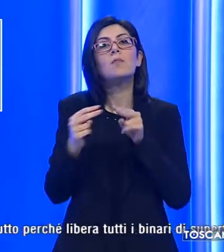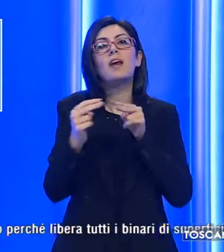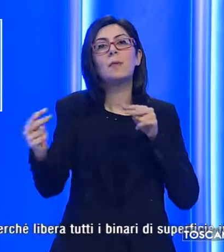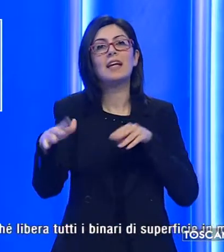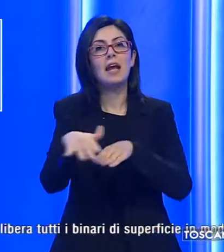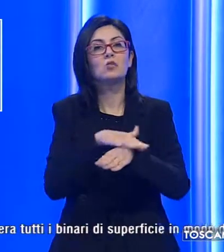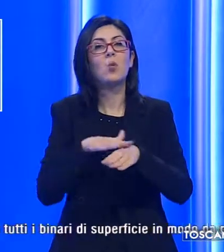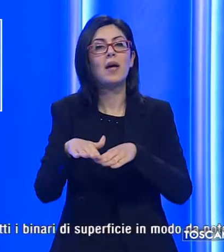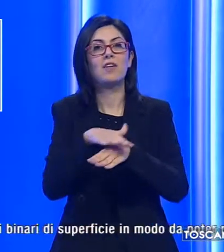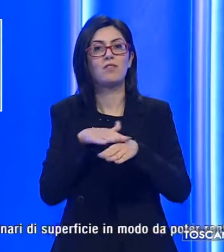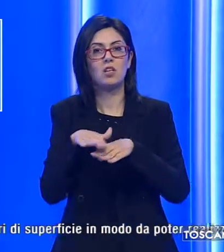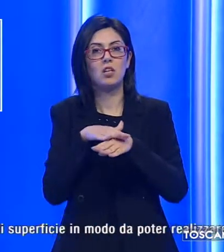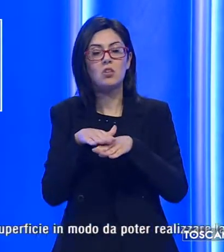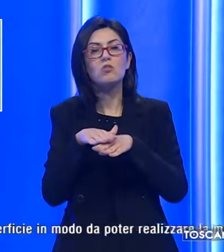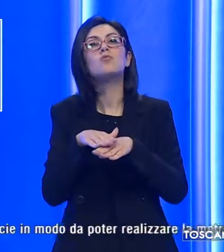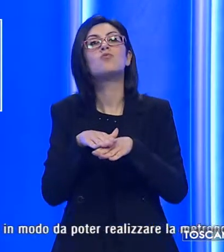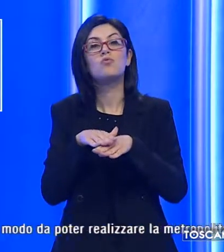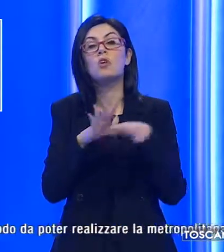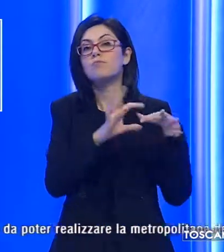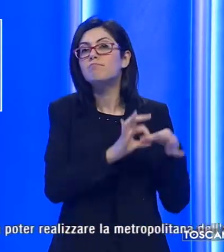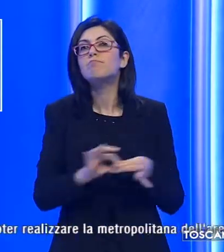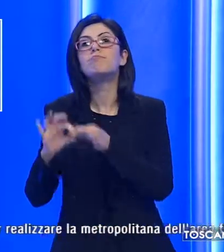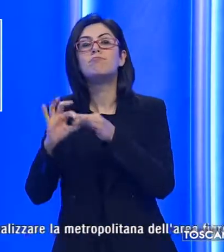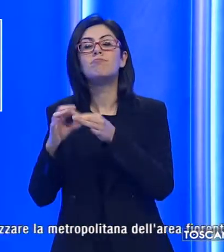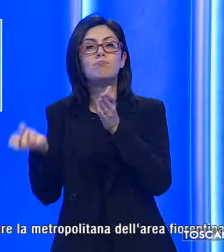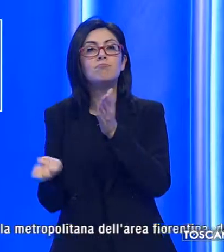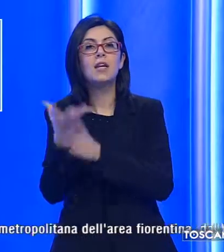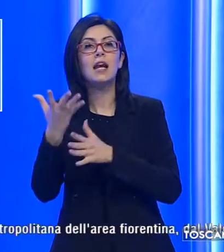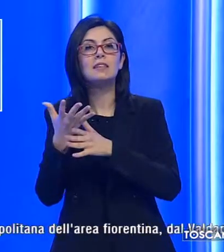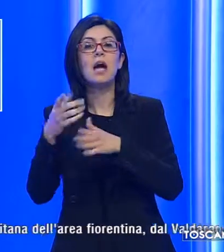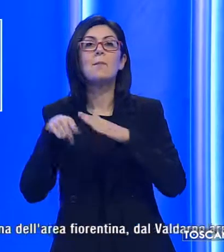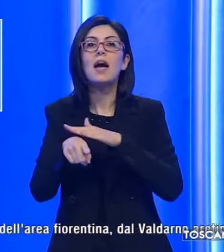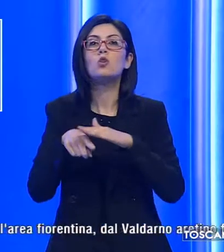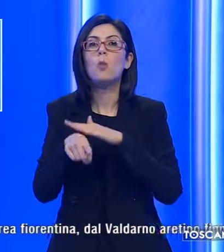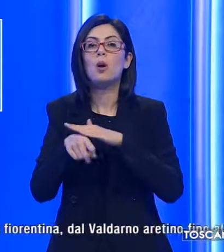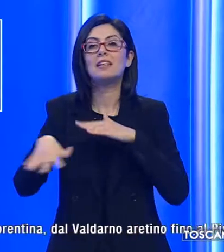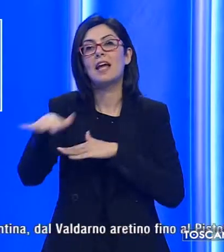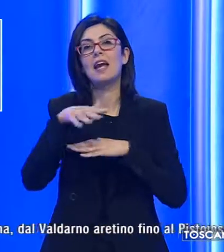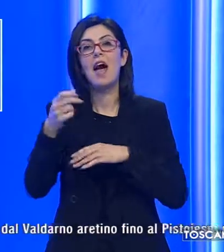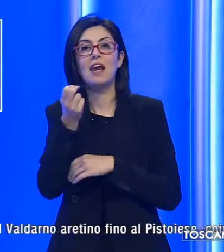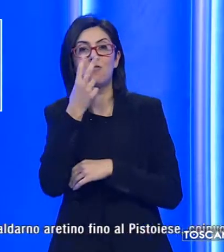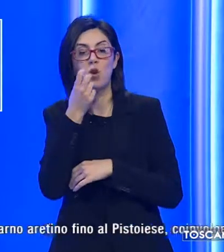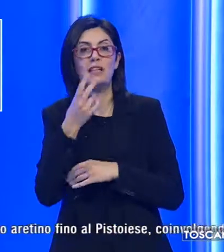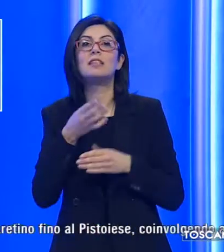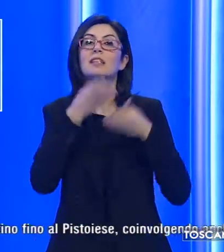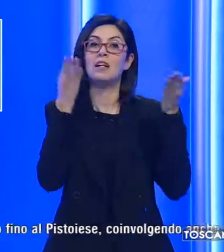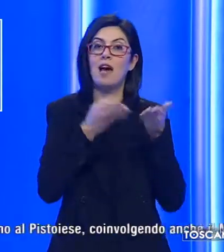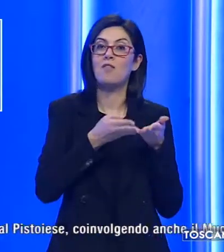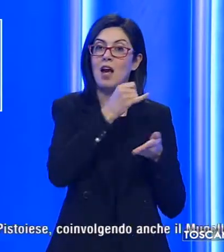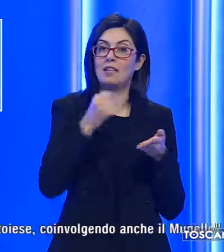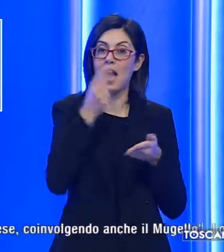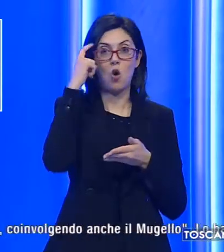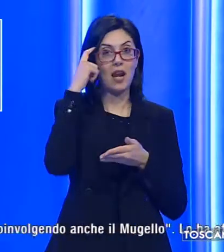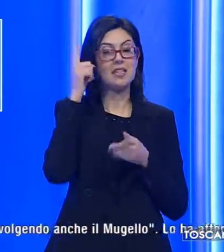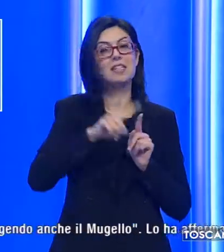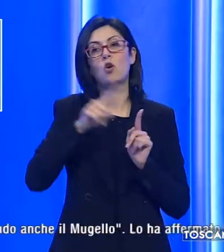superficie in modo da poter realizzare la metropolitana dell'area fiorentina dal Valdarno a Retino fino